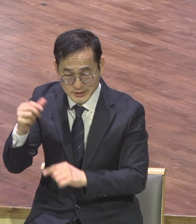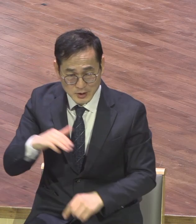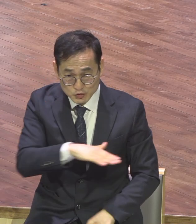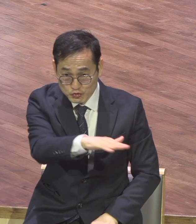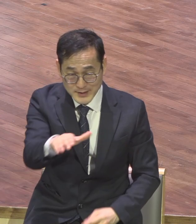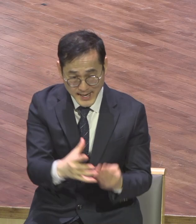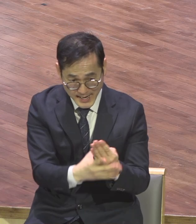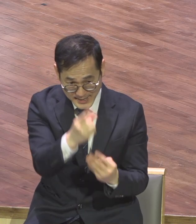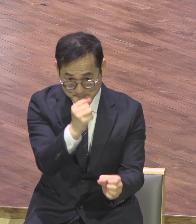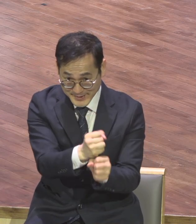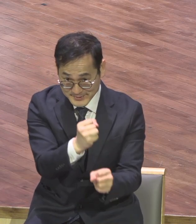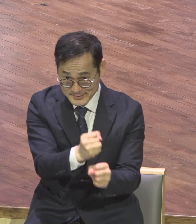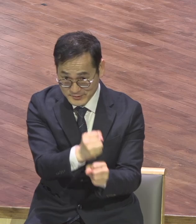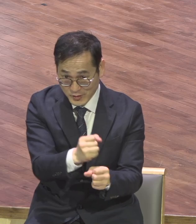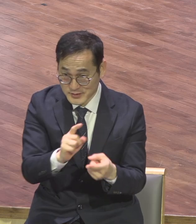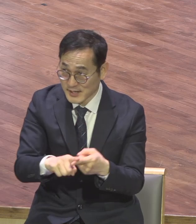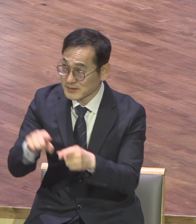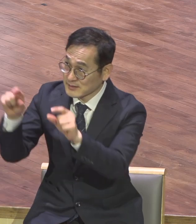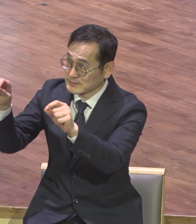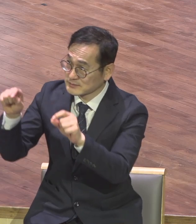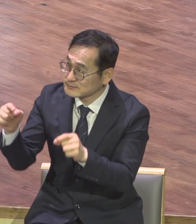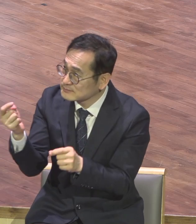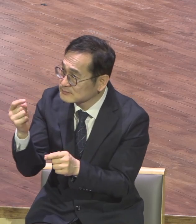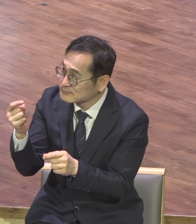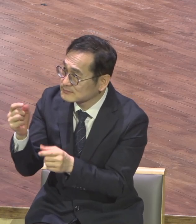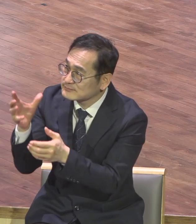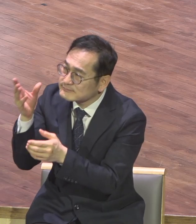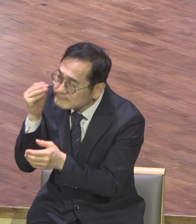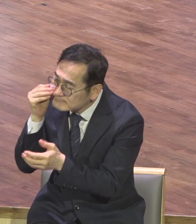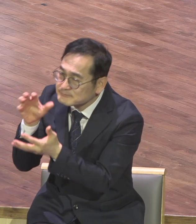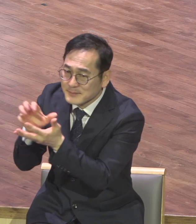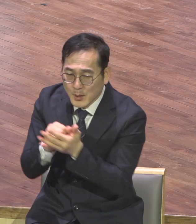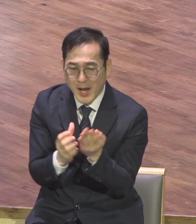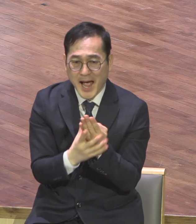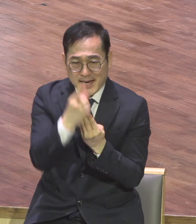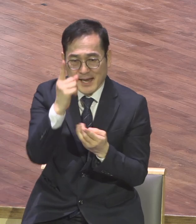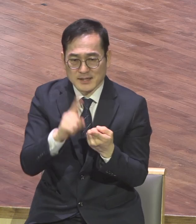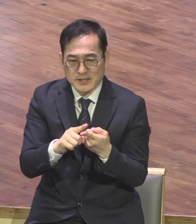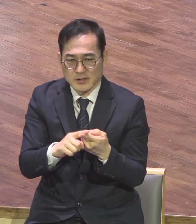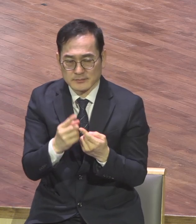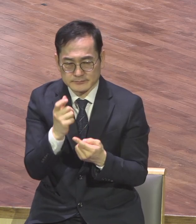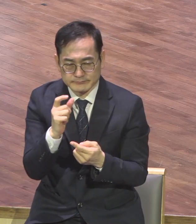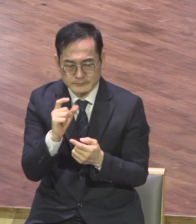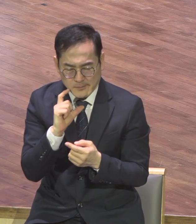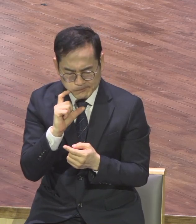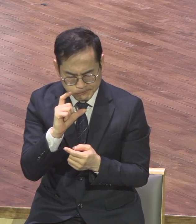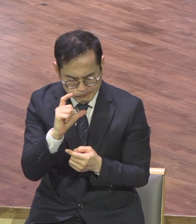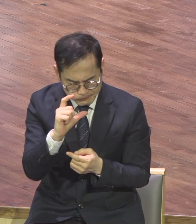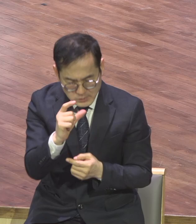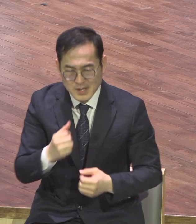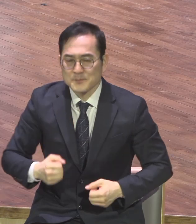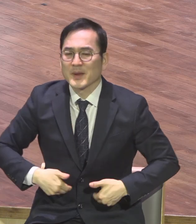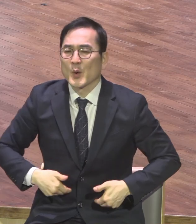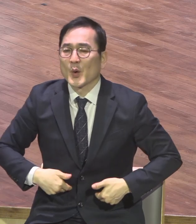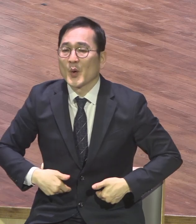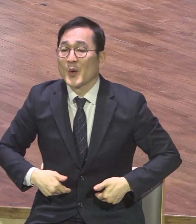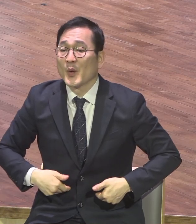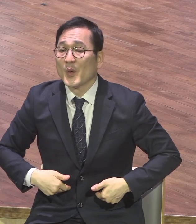후에 이렇게 하나됨을 지키하는 다양한 이유에 대해서 밝히고 있어요 우선적으로